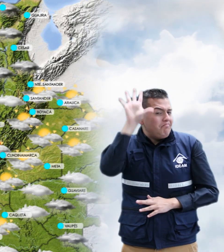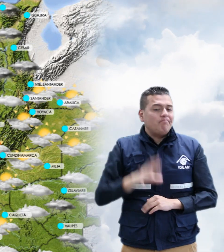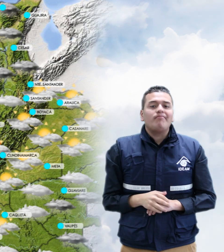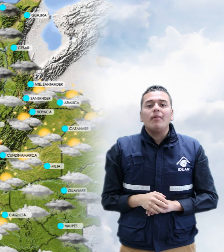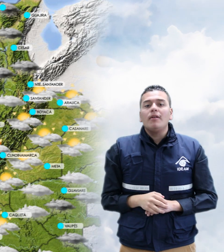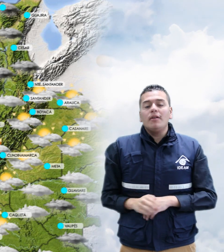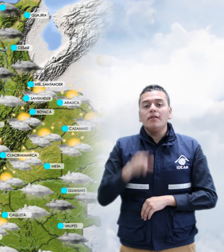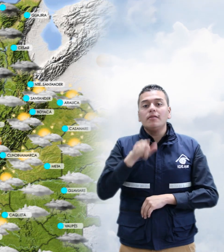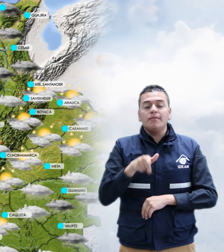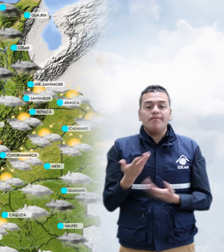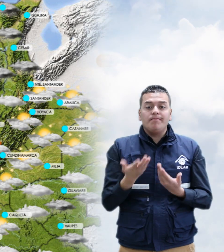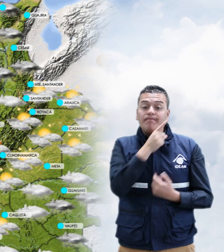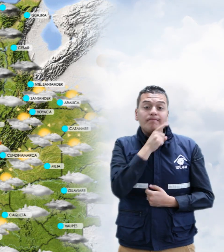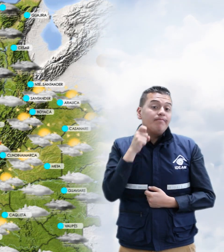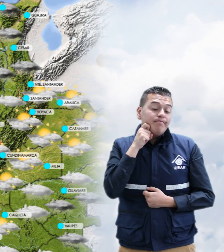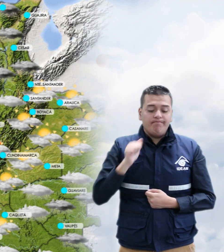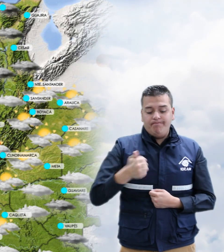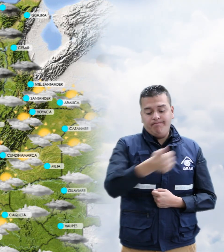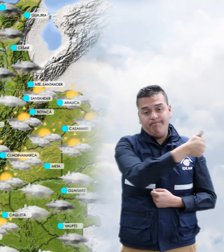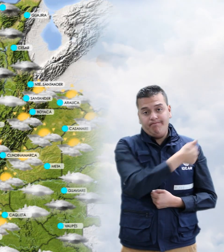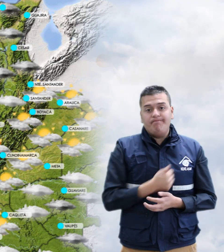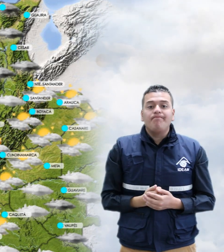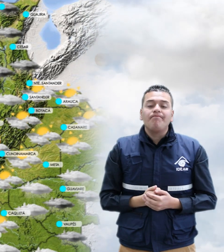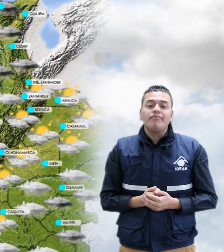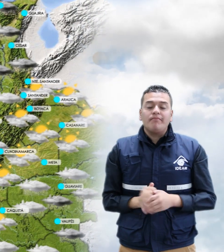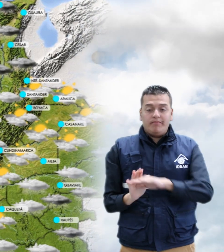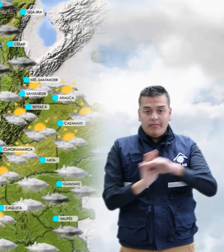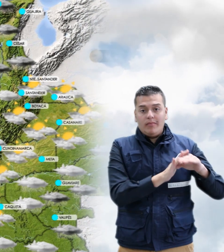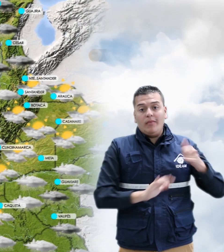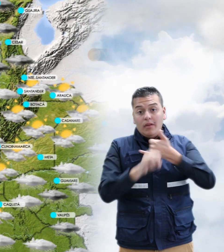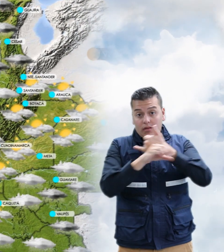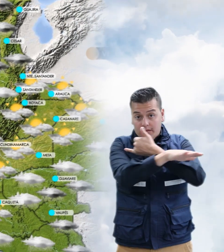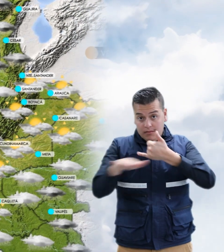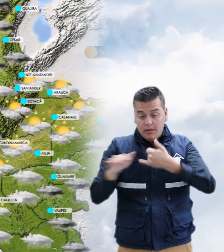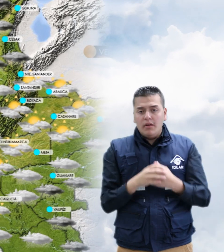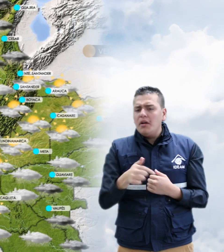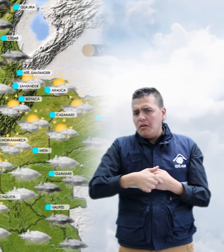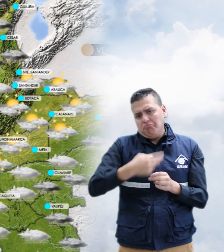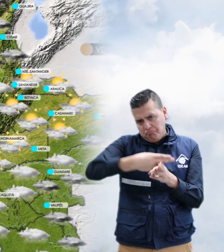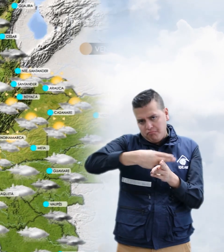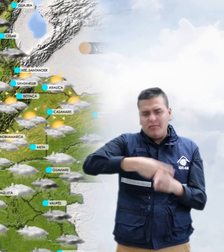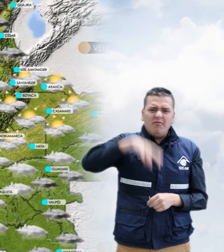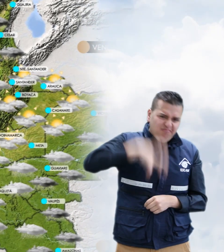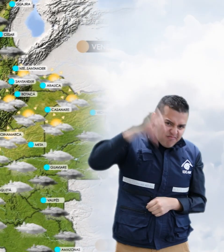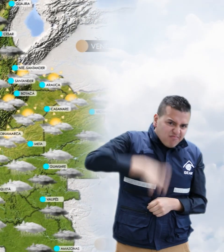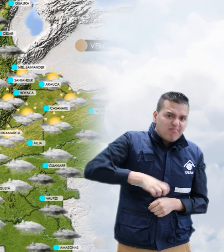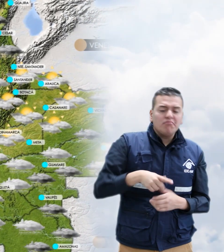de condiciones secas para el resto de la región. Sobre la región orinoquia, se prevén algunas lluvias, particularmente al oriente del